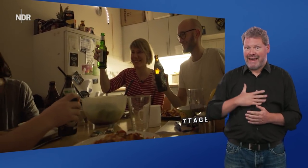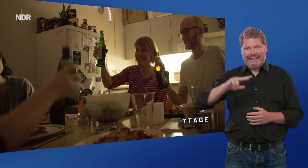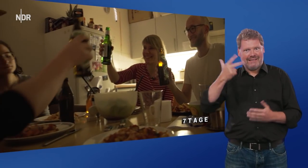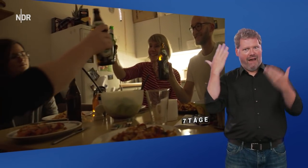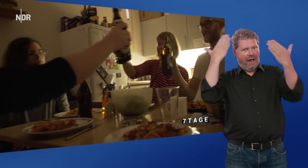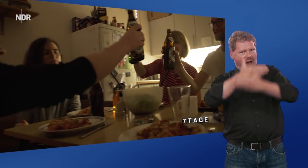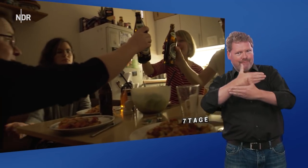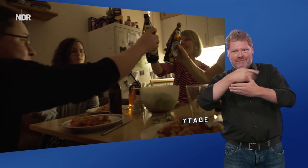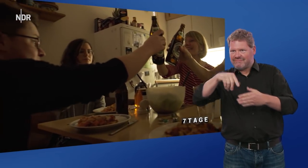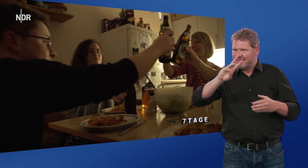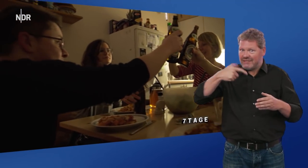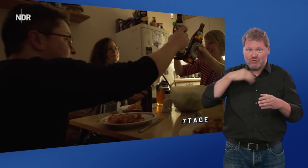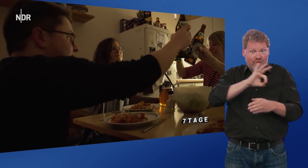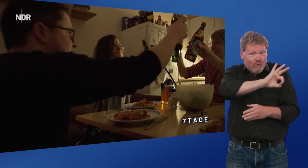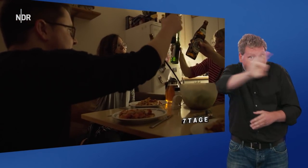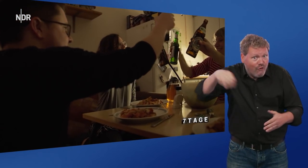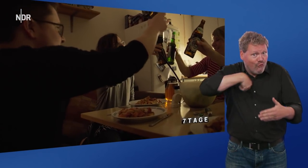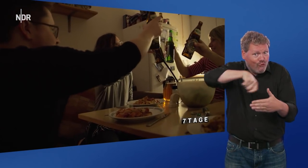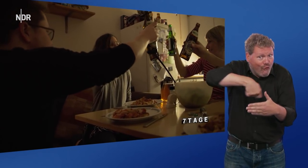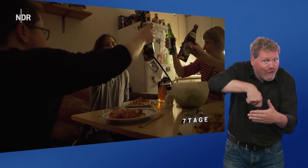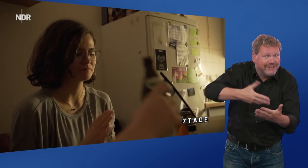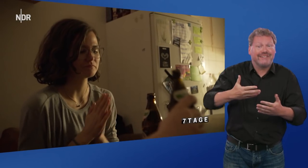Mein dritter Abend in der WG. Ich hab heut für alle gekocht.